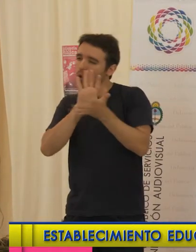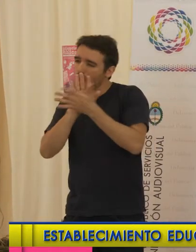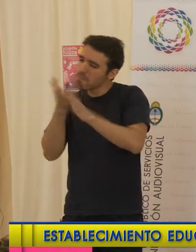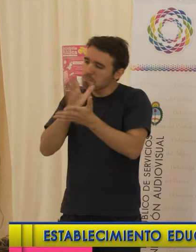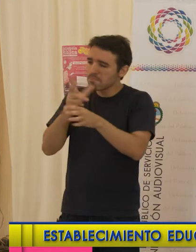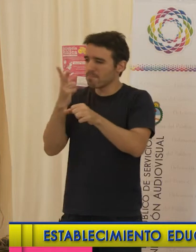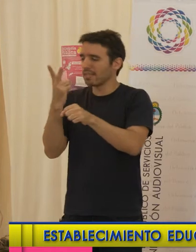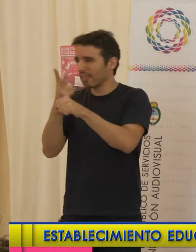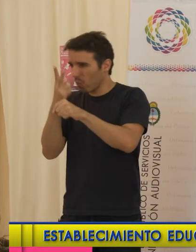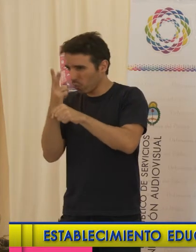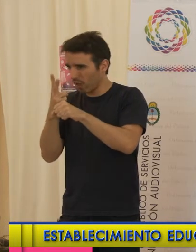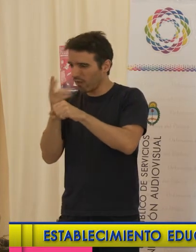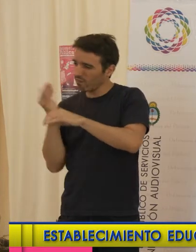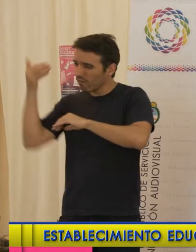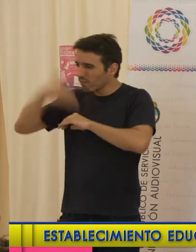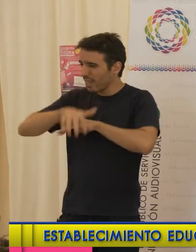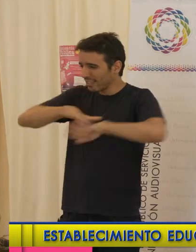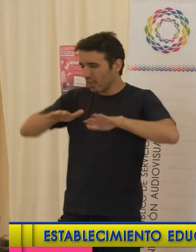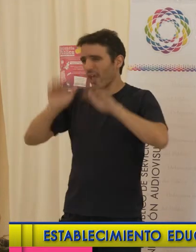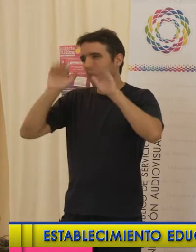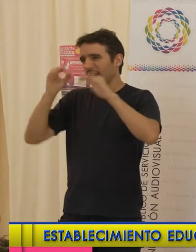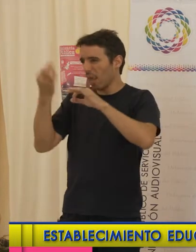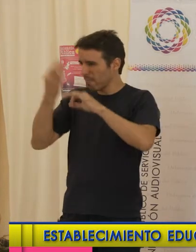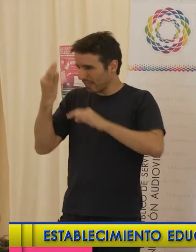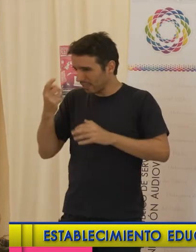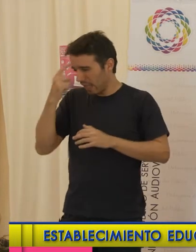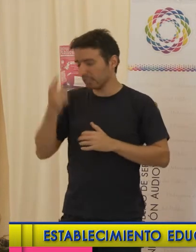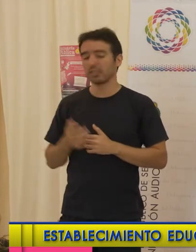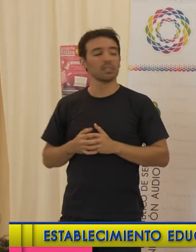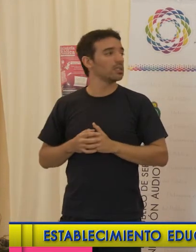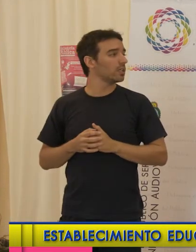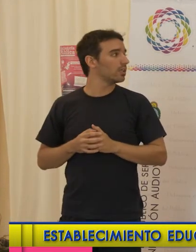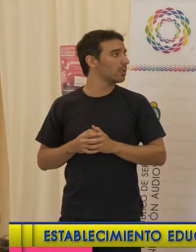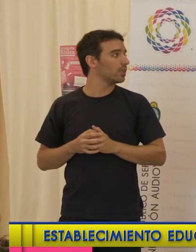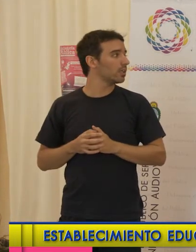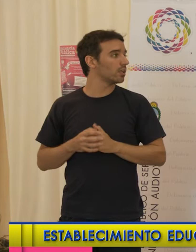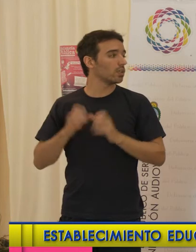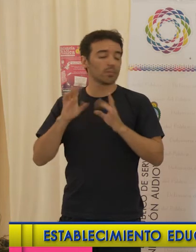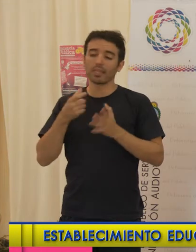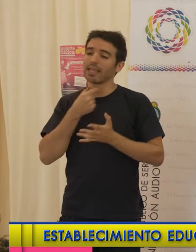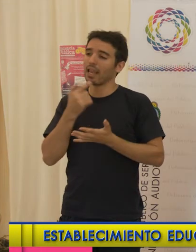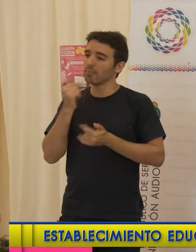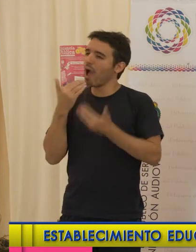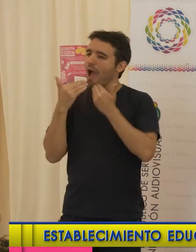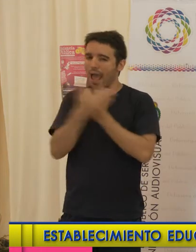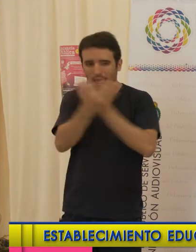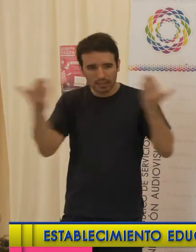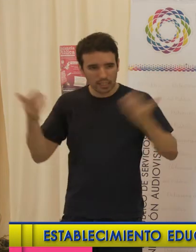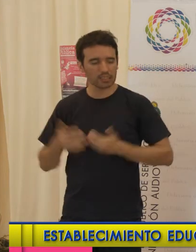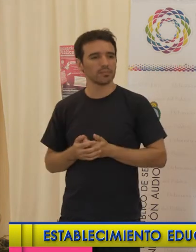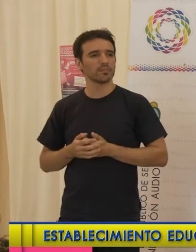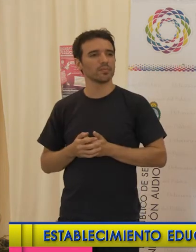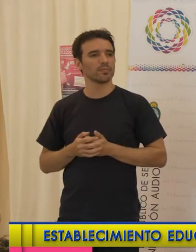secundaria, donde van los chicos egresados especiales. Y nada, simplemente queremos agradecer